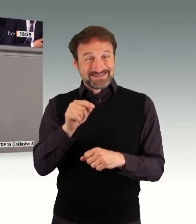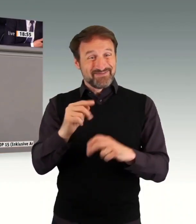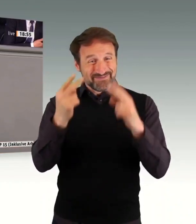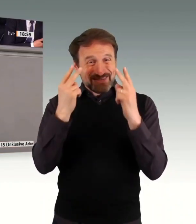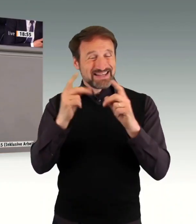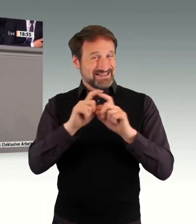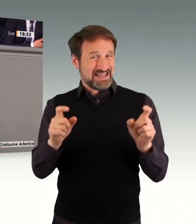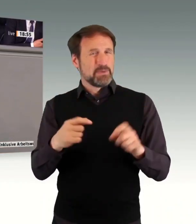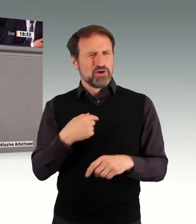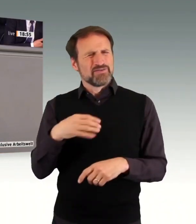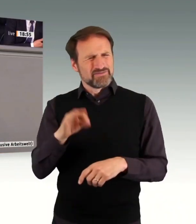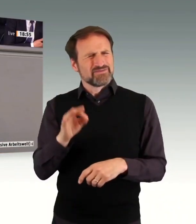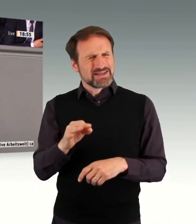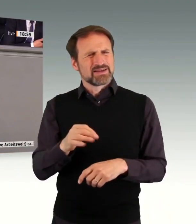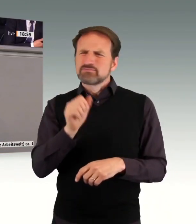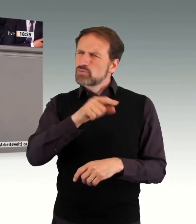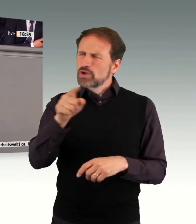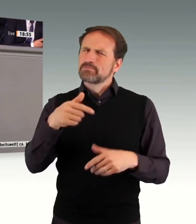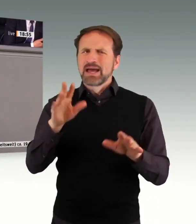sich eigentlich auch mal jemand rechtfertigen.